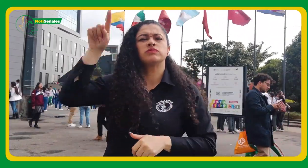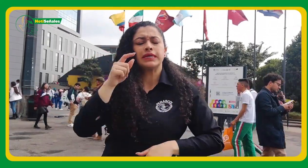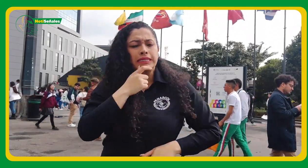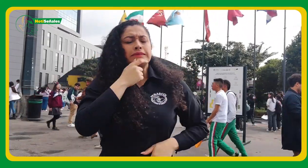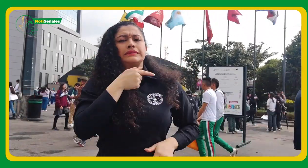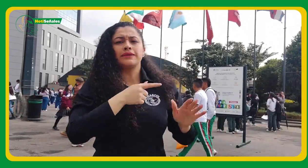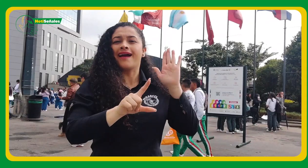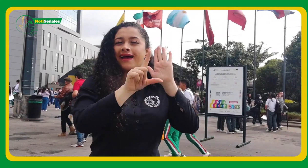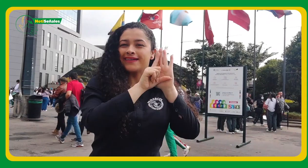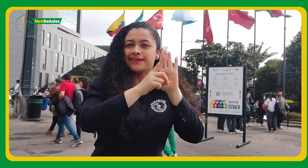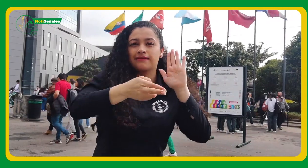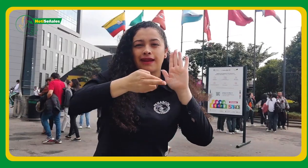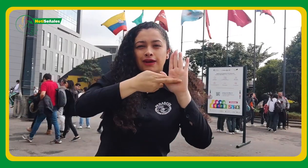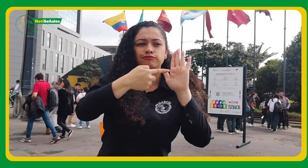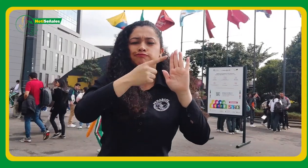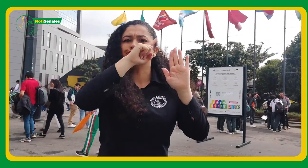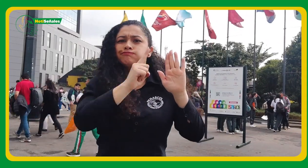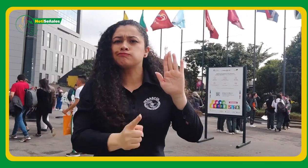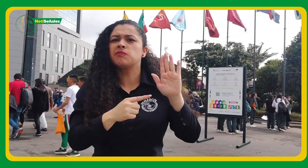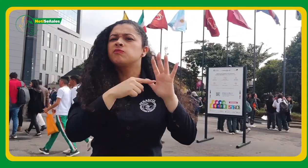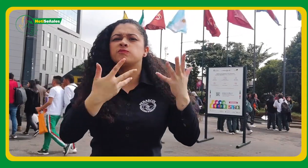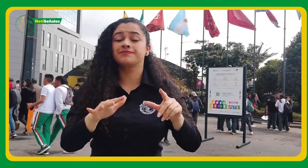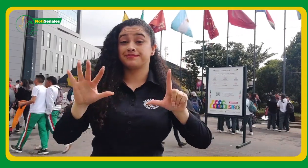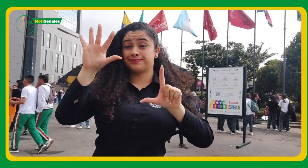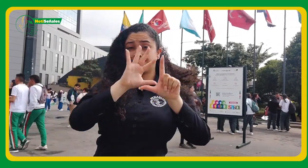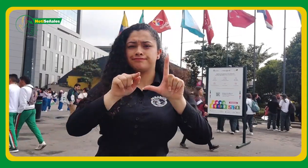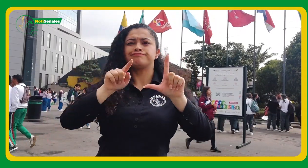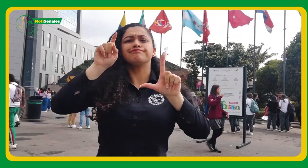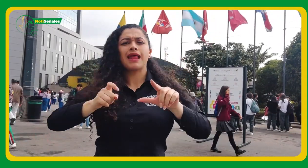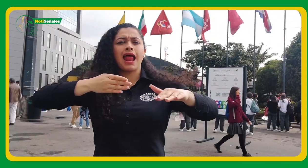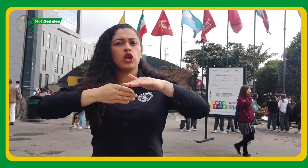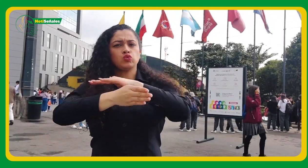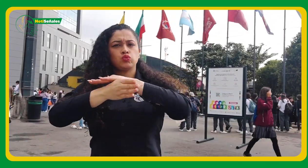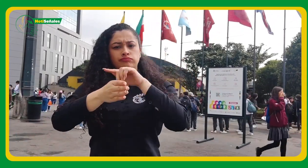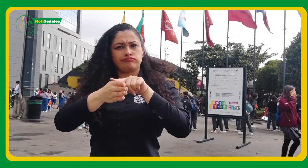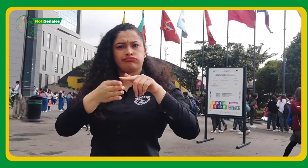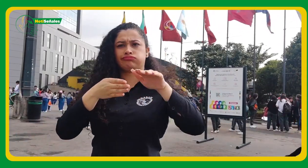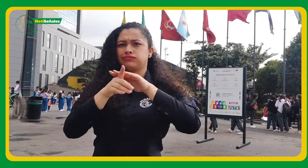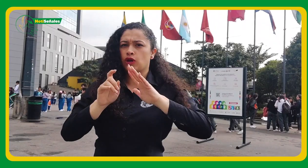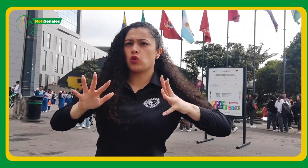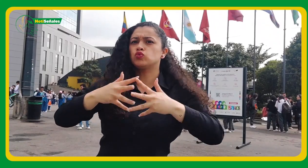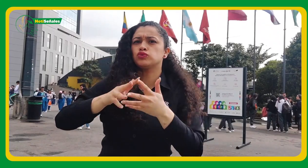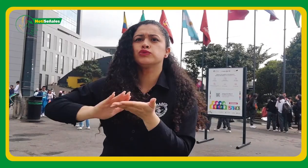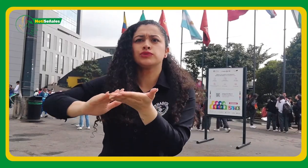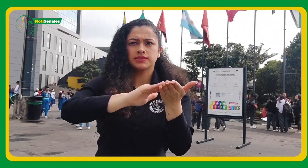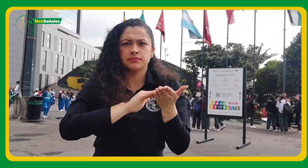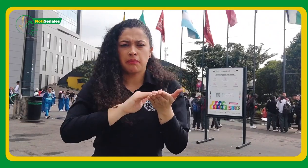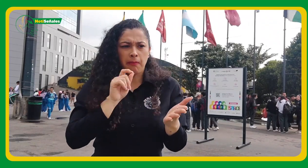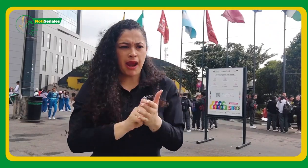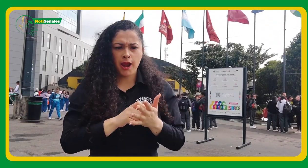de la normativa en relación a la accesibilidad de los productos audiovisuales, implementando los ajustes razonables.